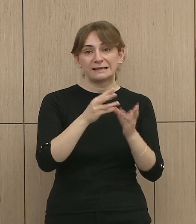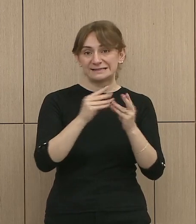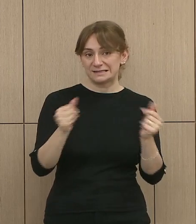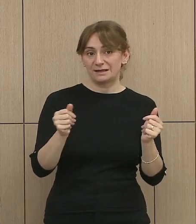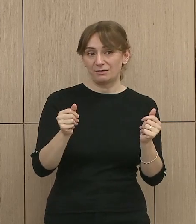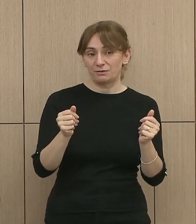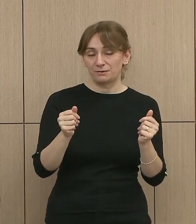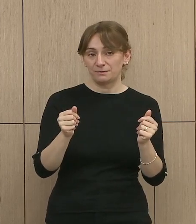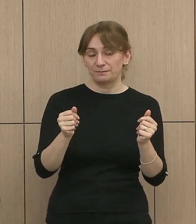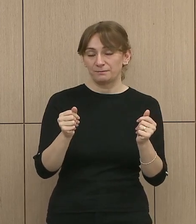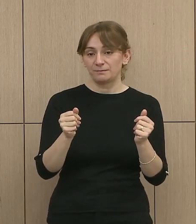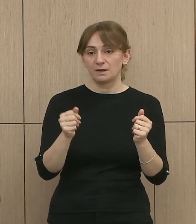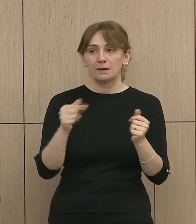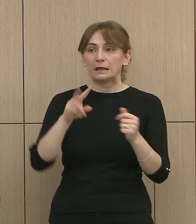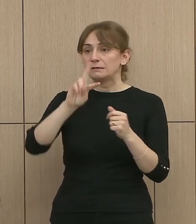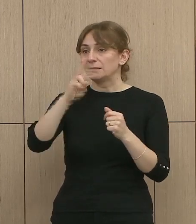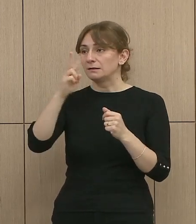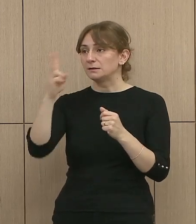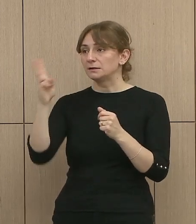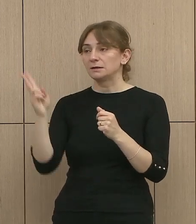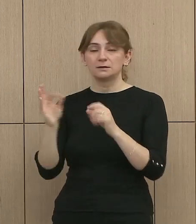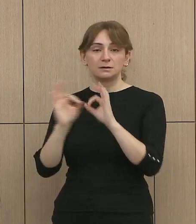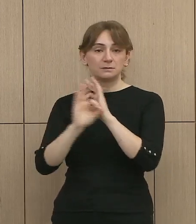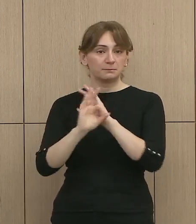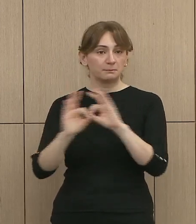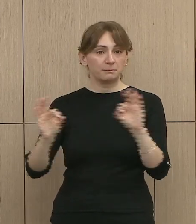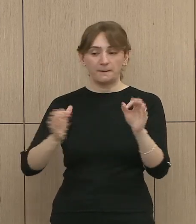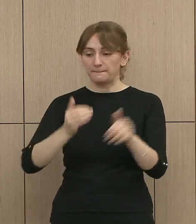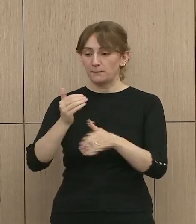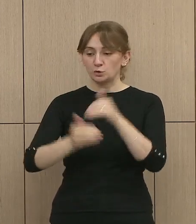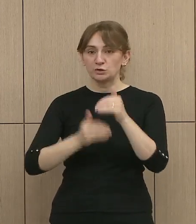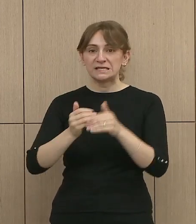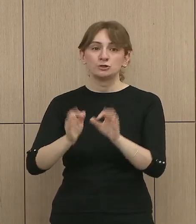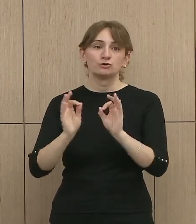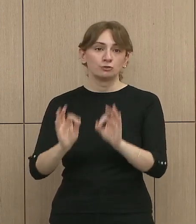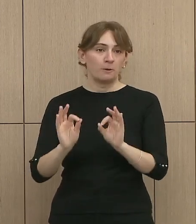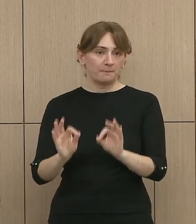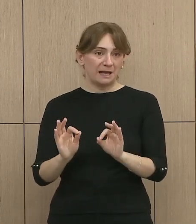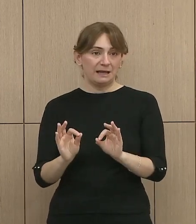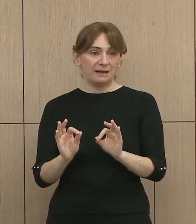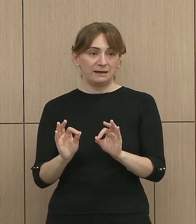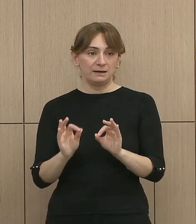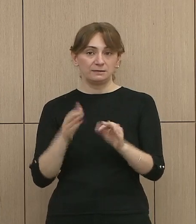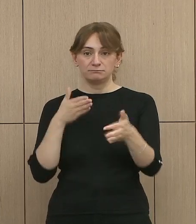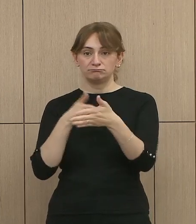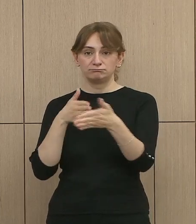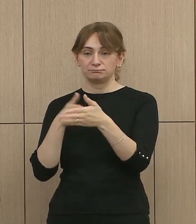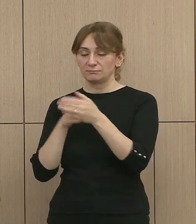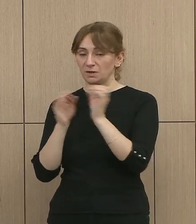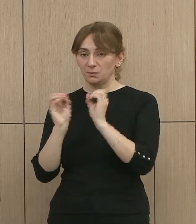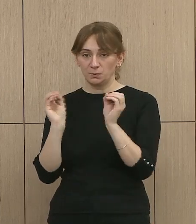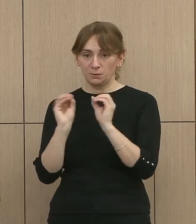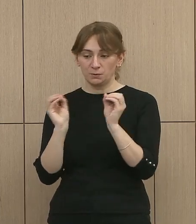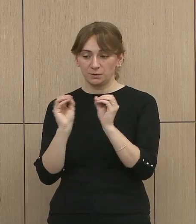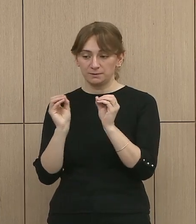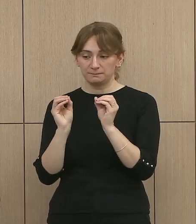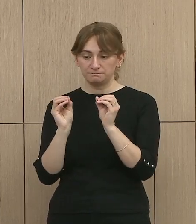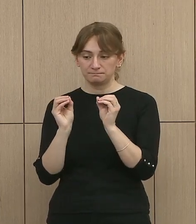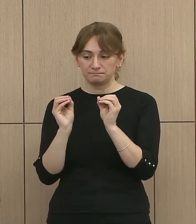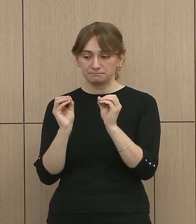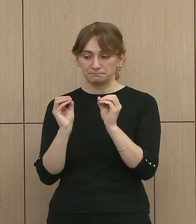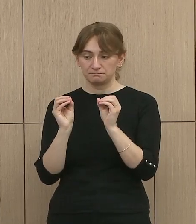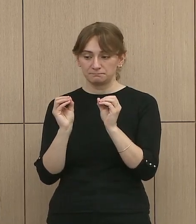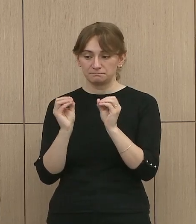nuk ka probleme në procesin e numërimit të fletet votimit. Ju